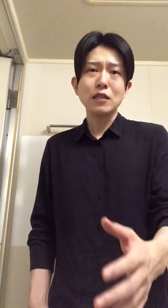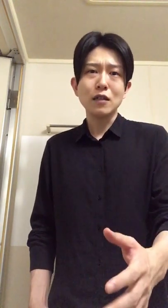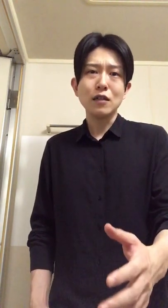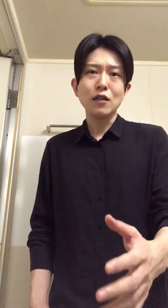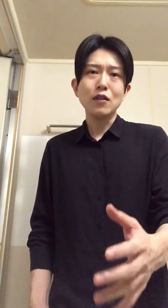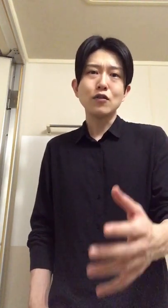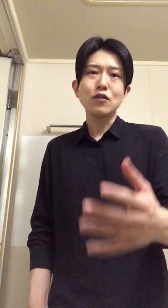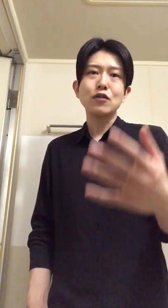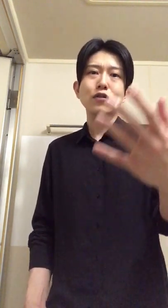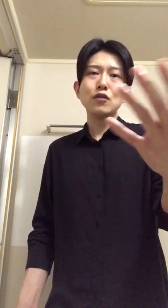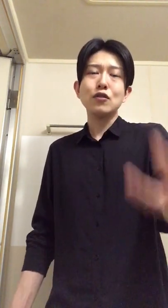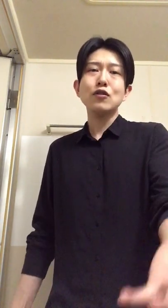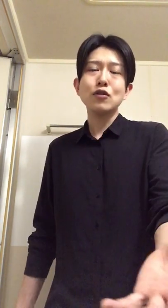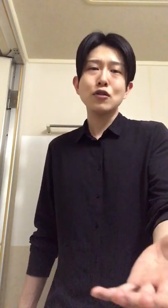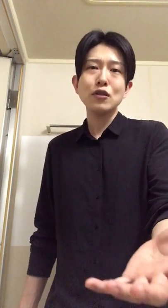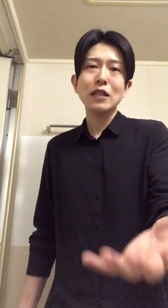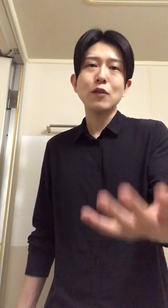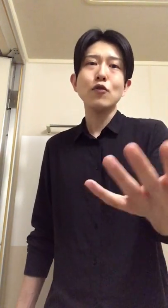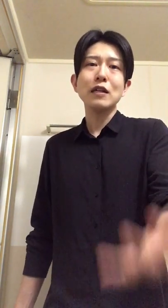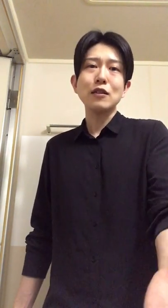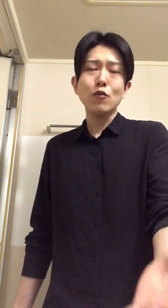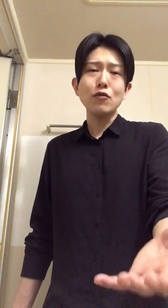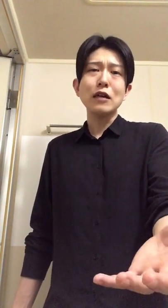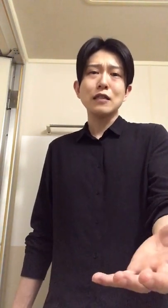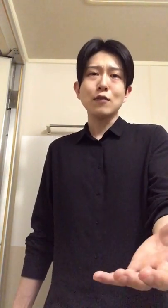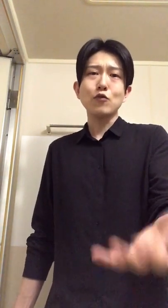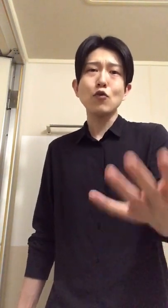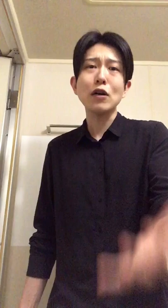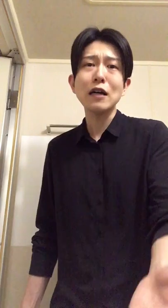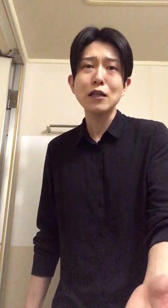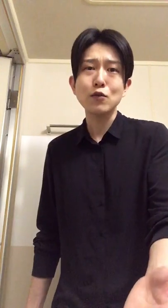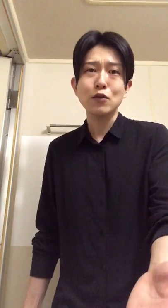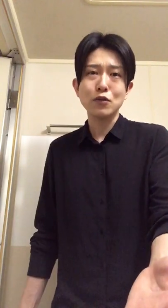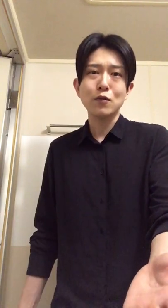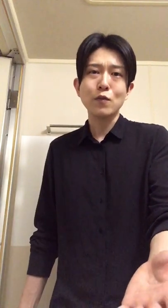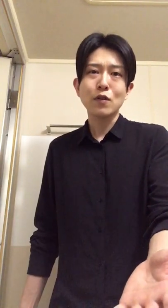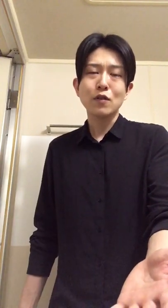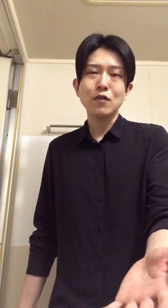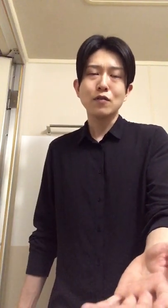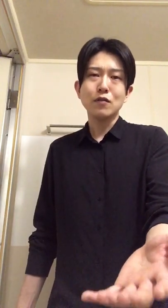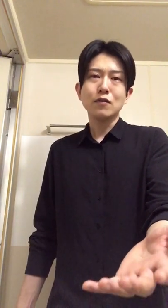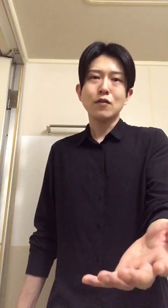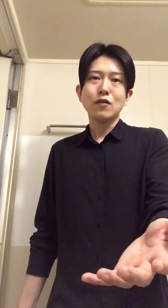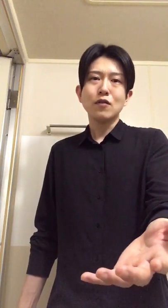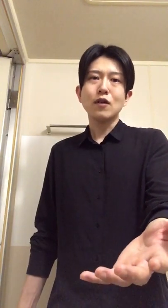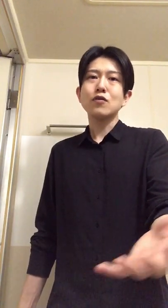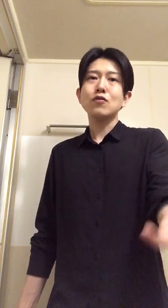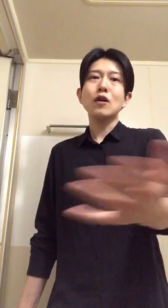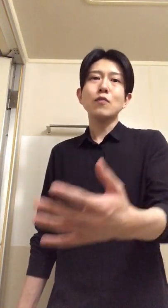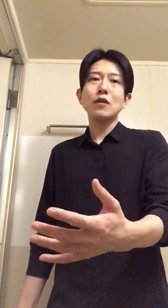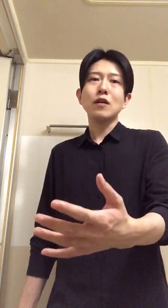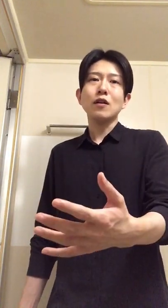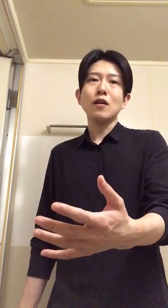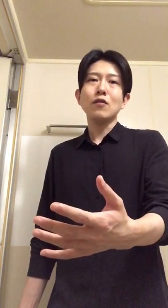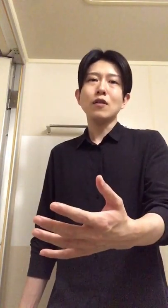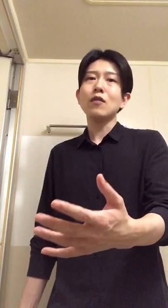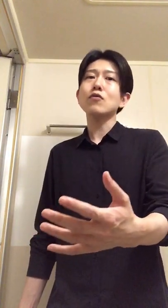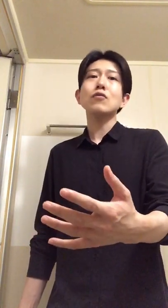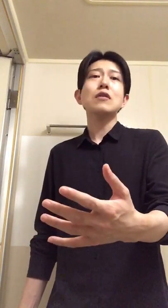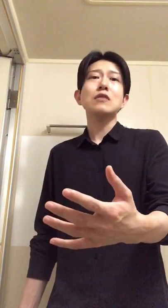けじゃんすいてやろうかなって思うわけじゃんもうどう考えてもそうでしょ中途半端にご当てる